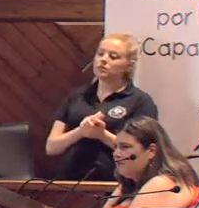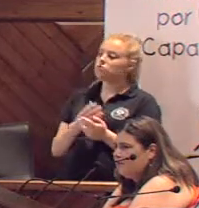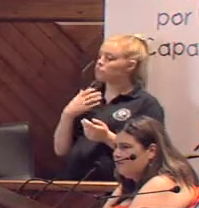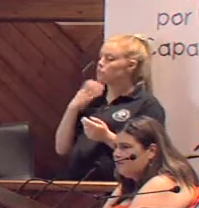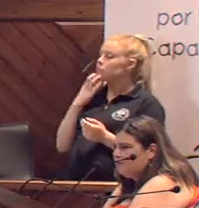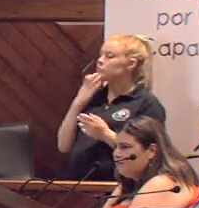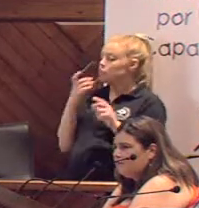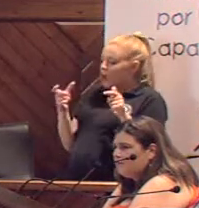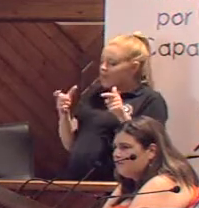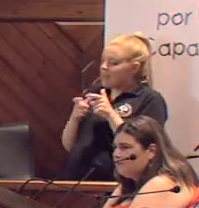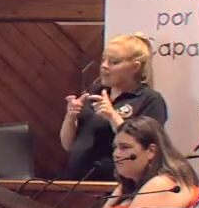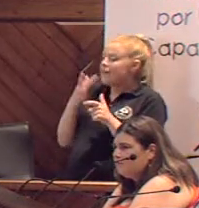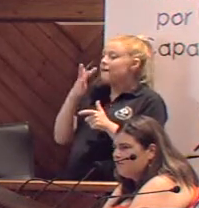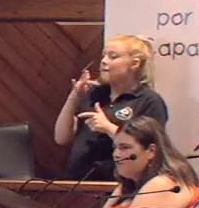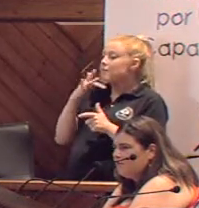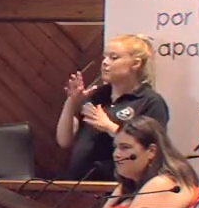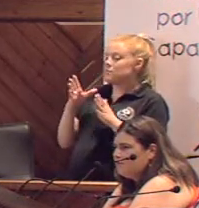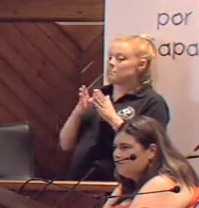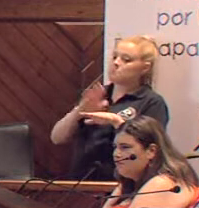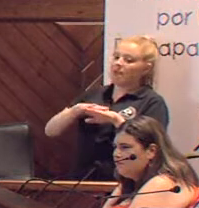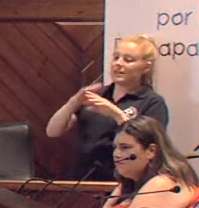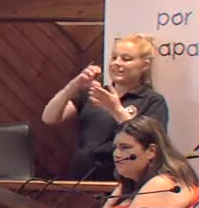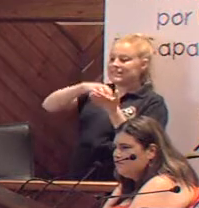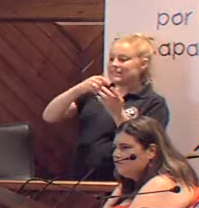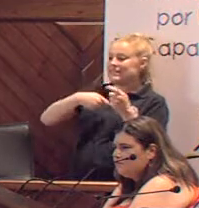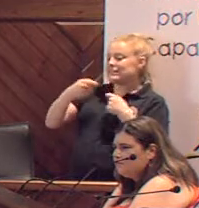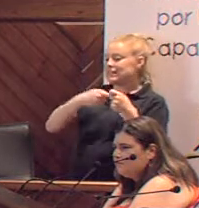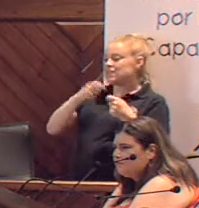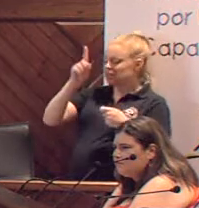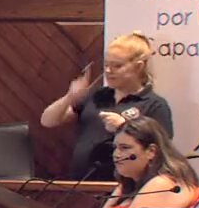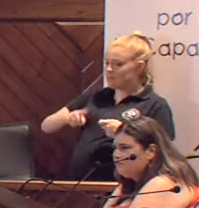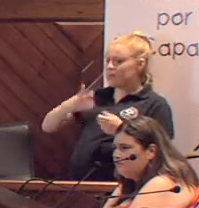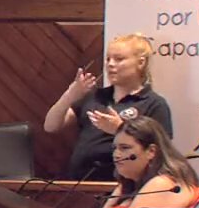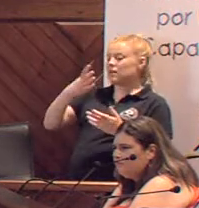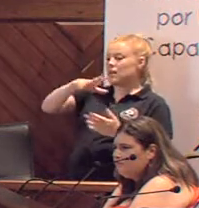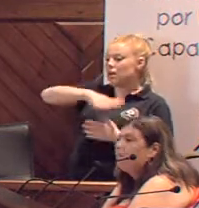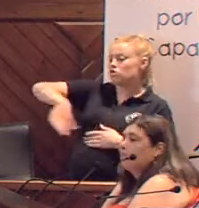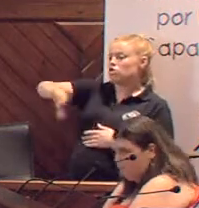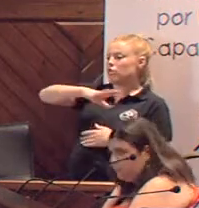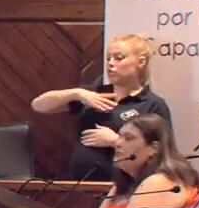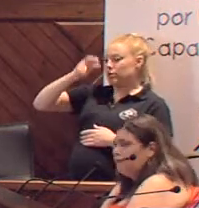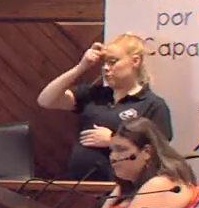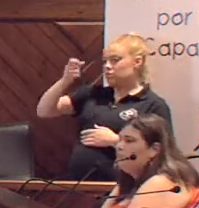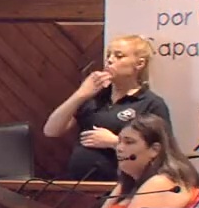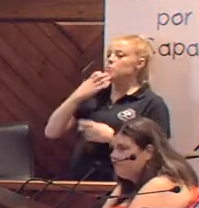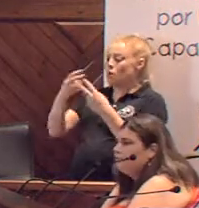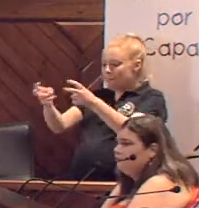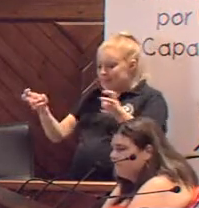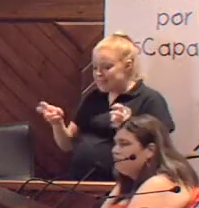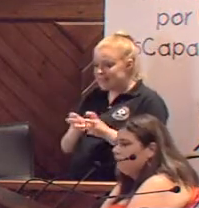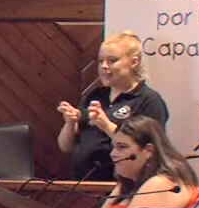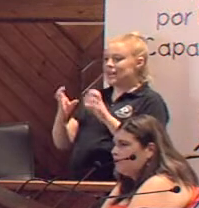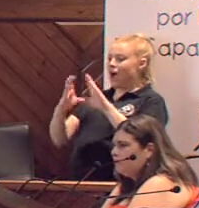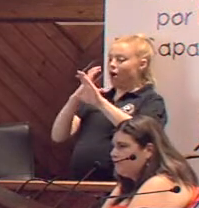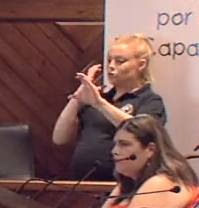carnet amarillo para que haya unificaciones en los negocios, pero, inclusive, en las instalaciones municipales, en piscinas, en autobús, en todas las grandes